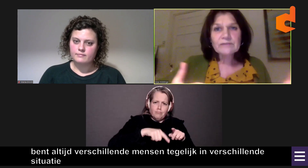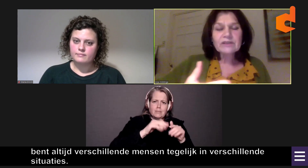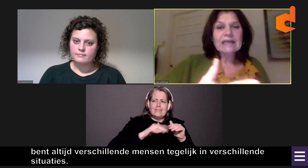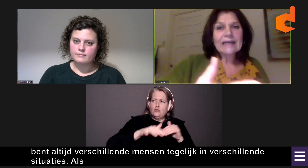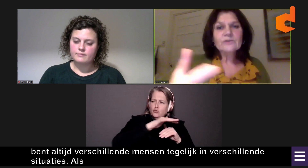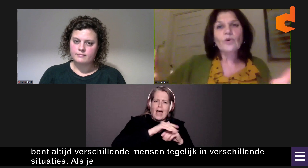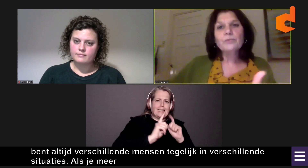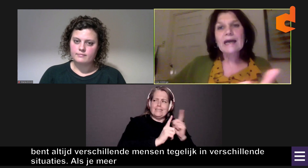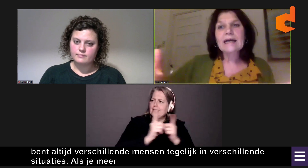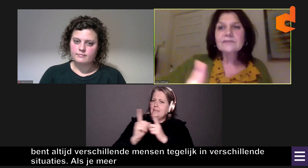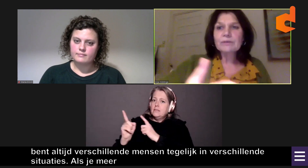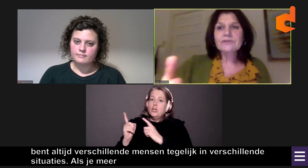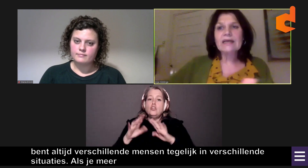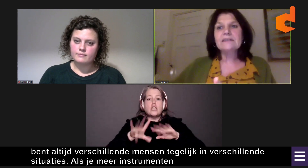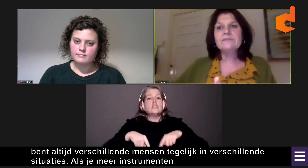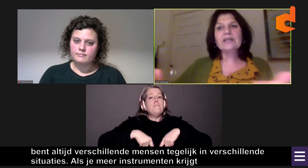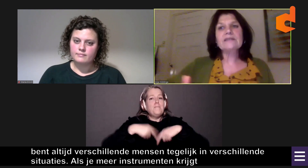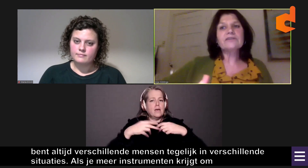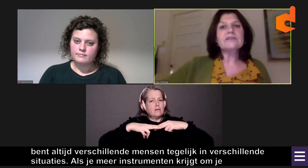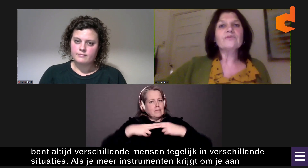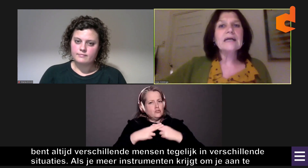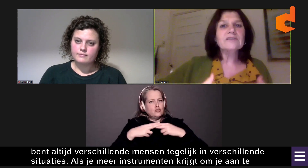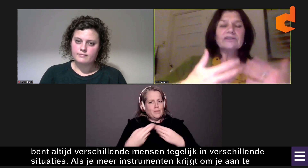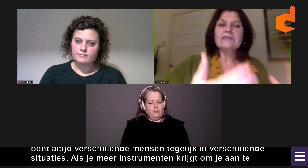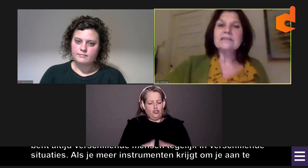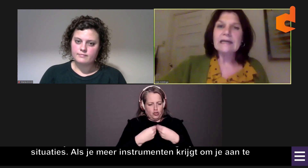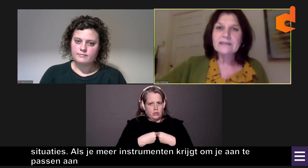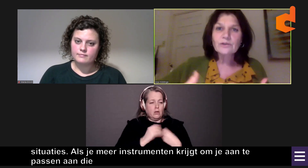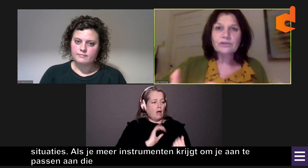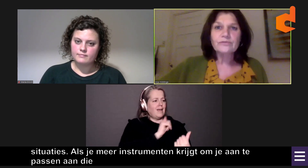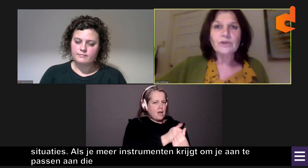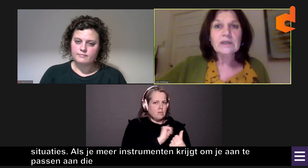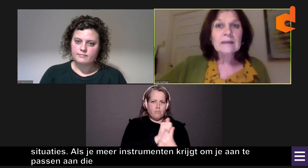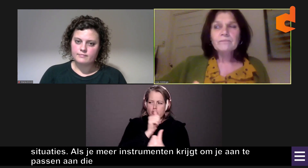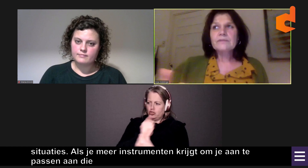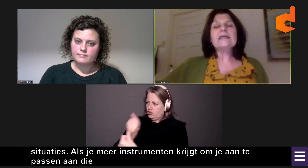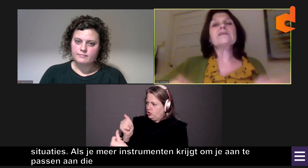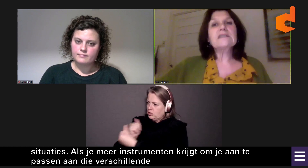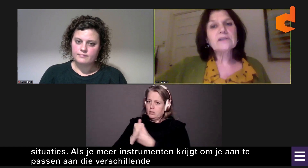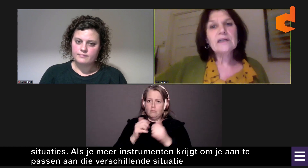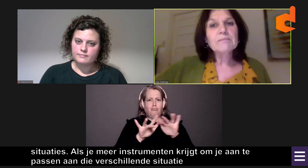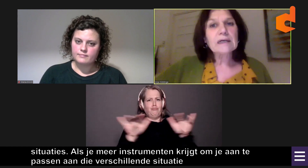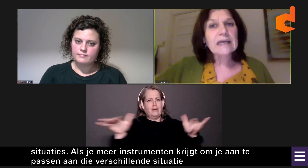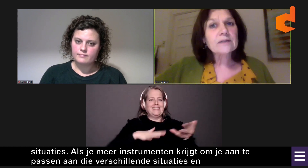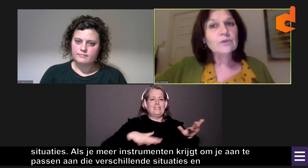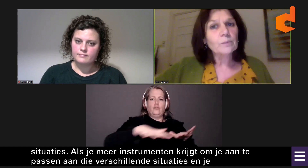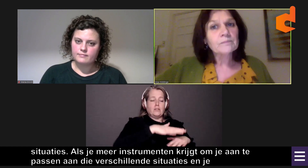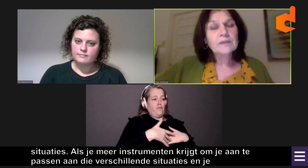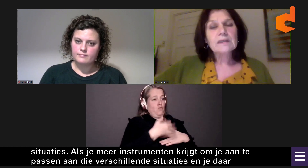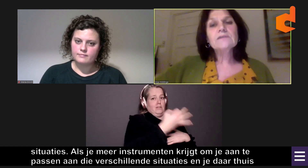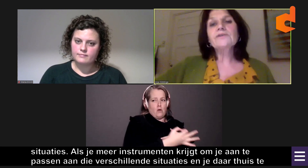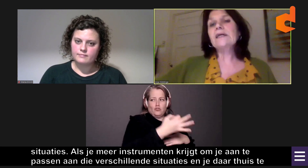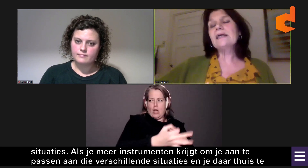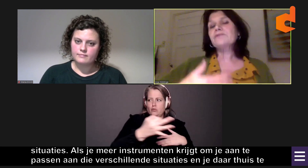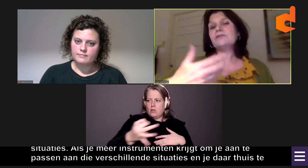instrumenten krijgt om je aan te passen aan die verschillende situaties en je daar thuis te voelen, ja, dat is alleen maar rijkdom.